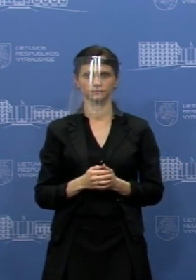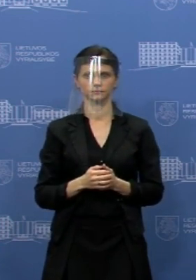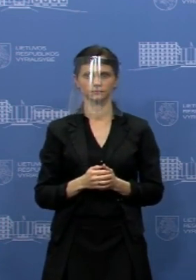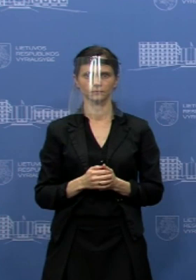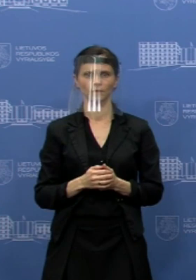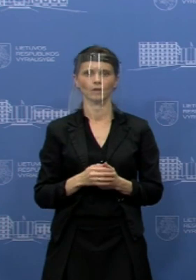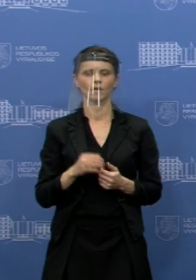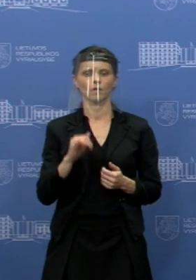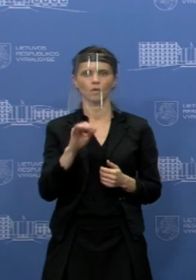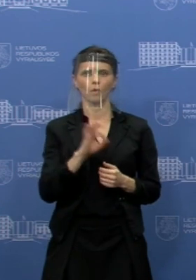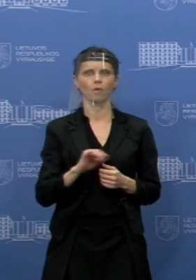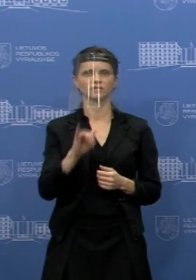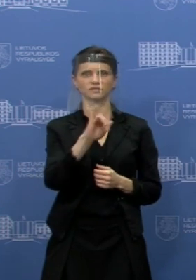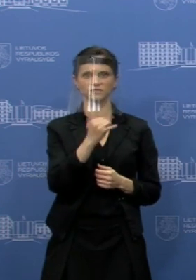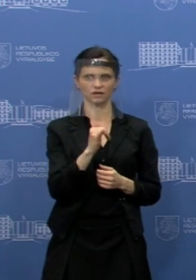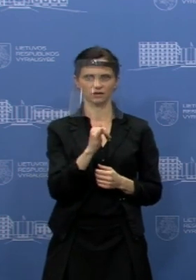konkrečios sąlygos,